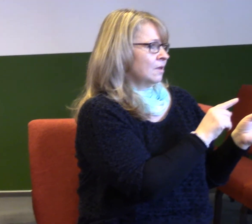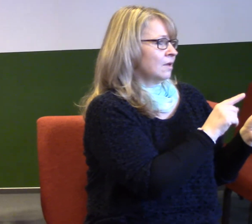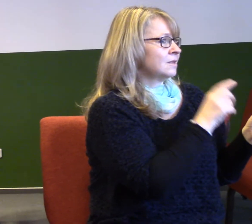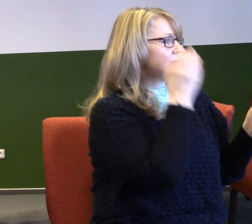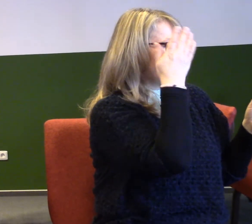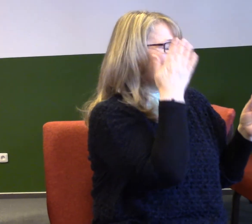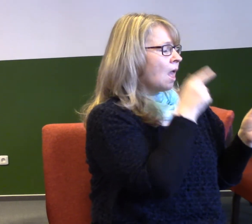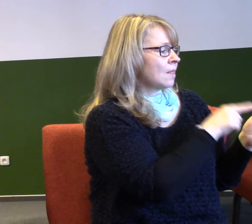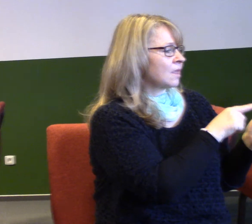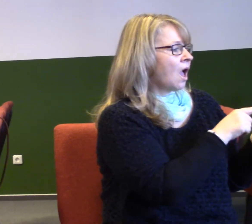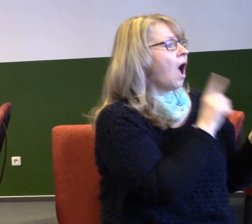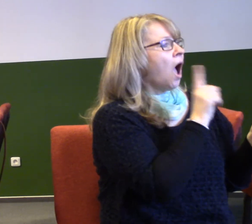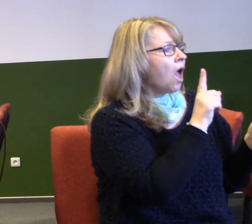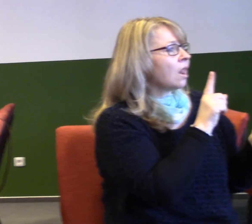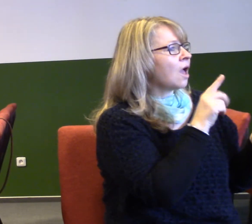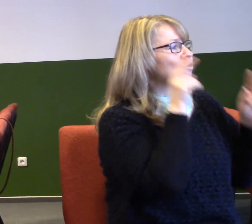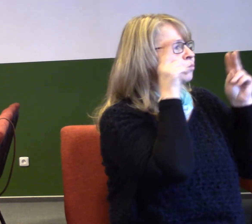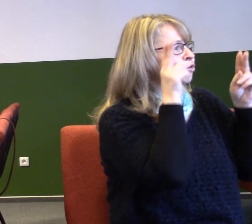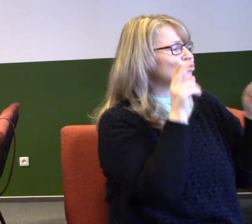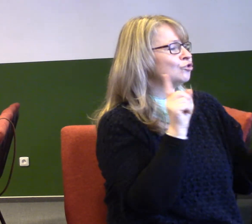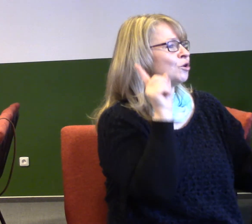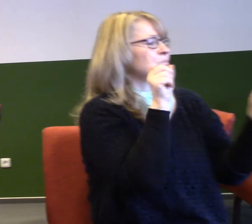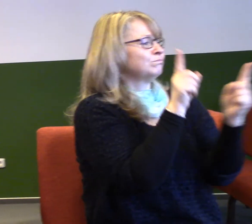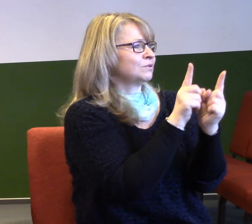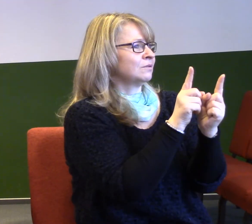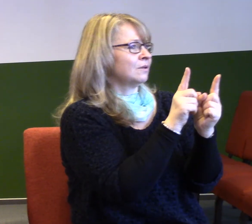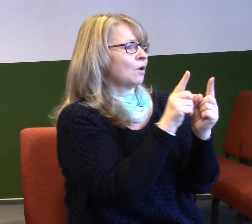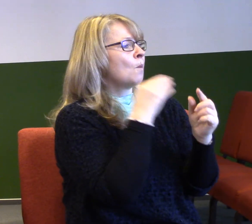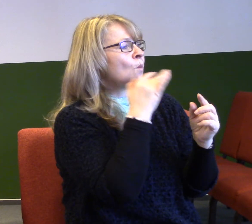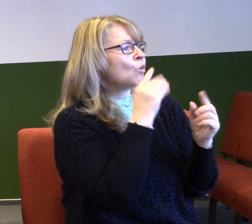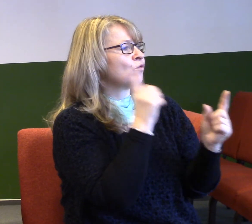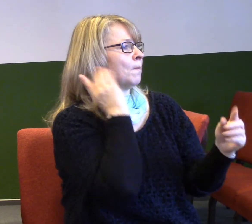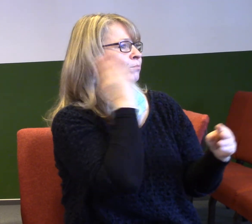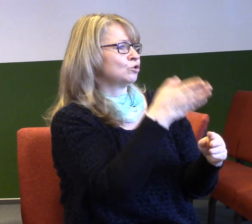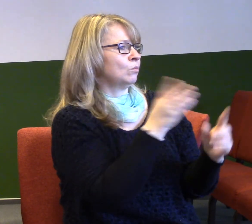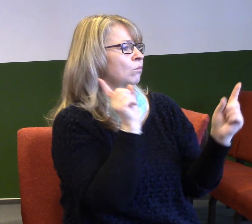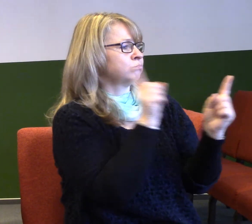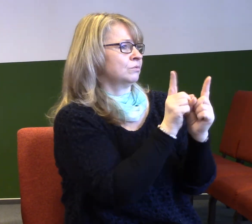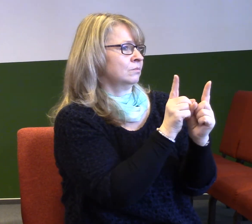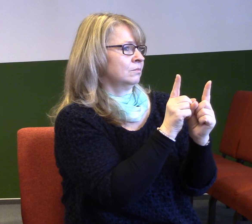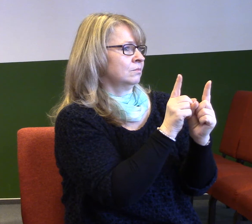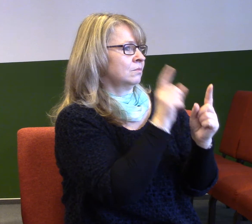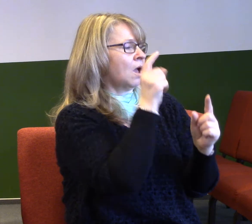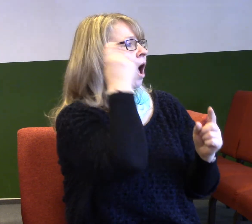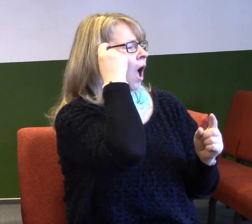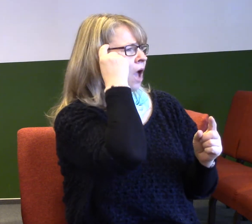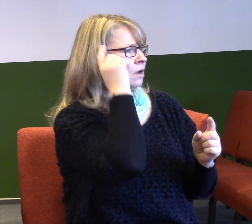mluvím tváří v tvář. Zřetelně. Ne v hádánkách. Hledí na hospodinovu podobu.